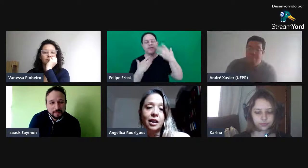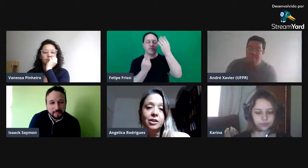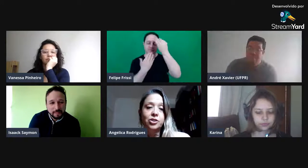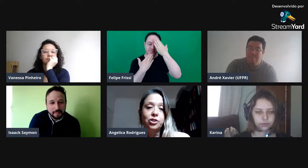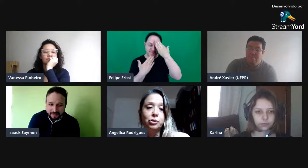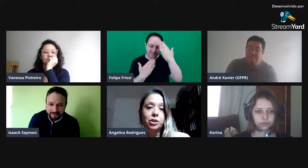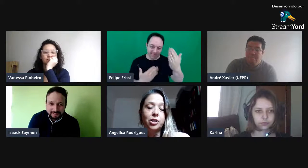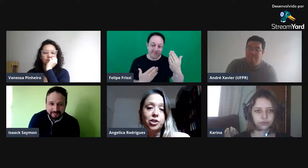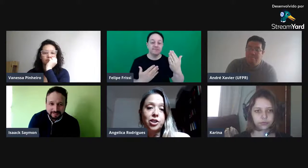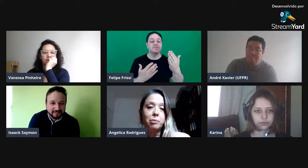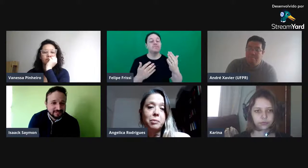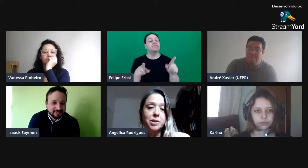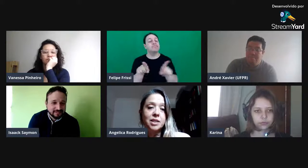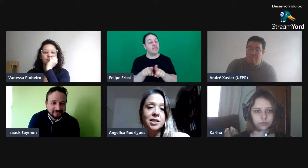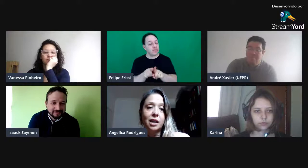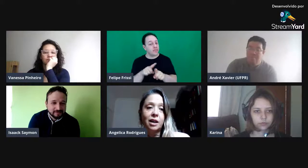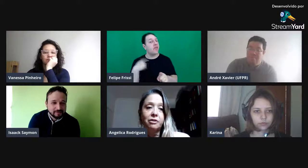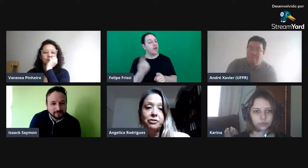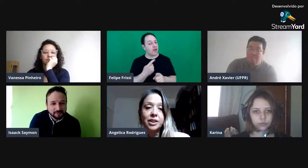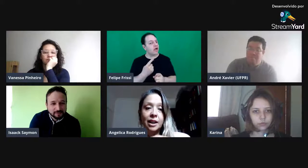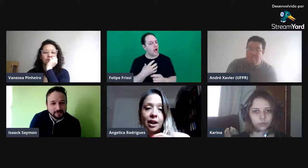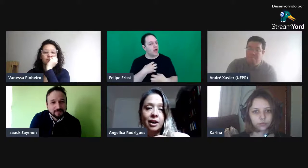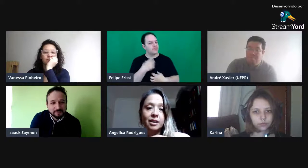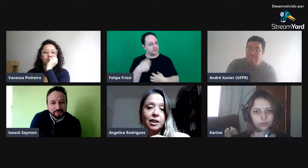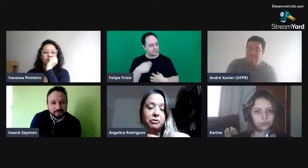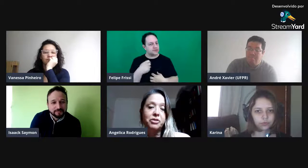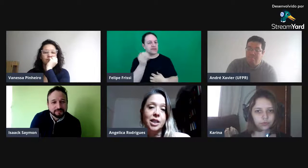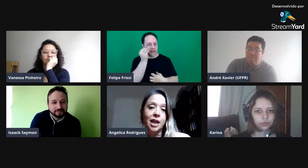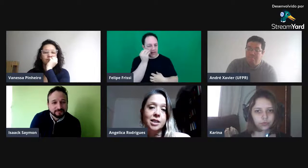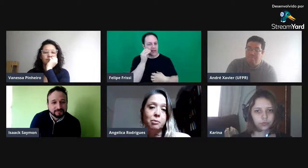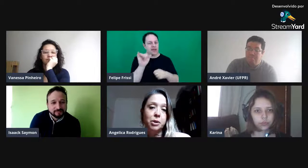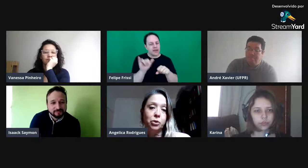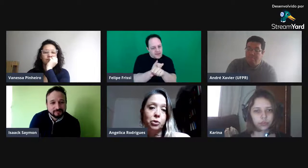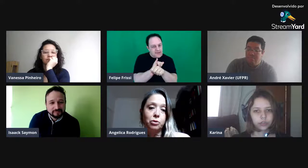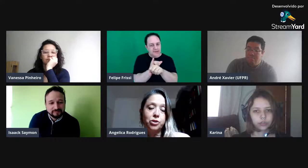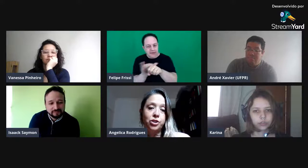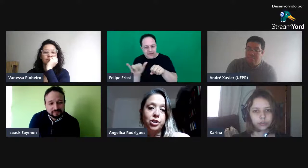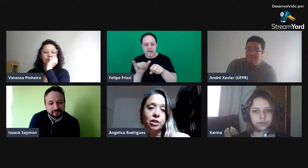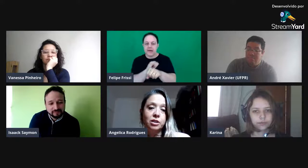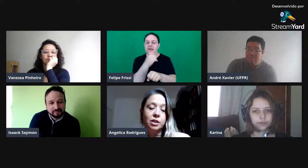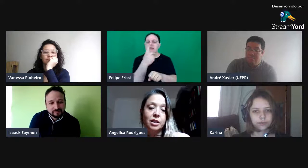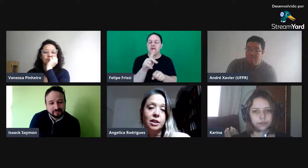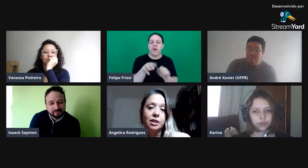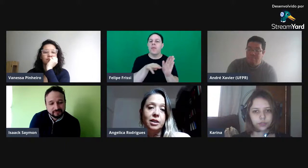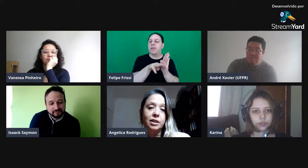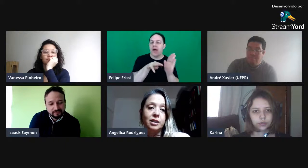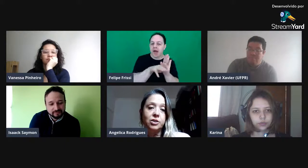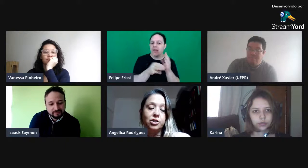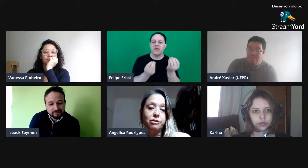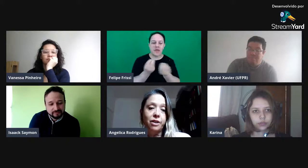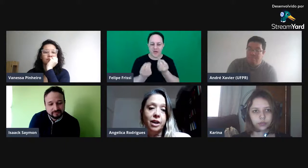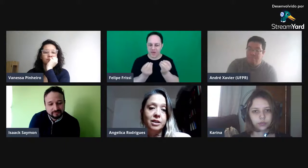Acredito que a gente também precisa afinar e refinar essa metodologia. E a gente vai